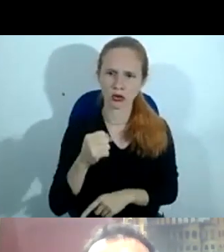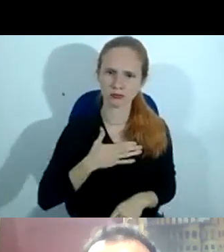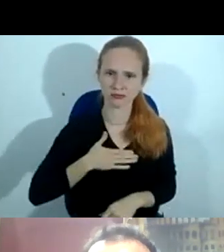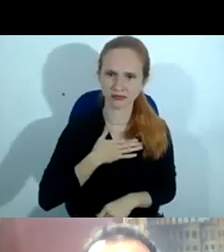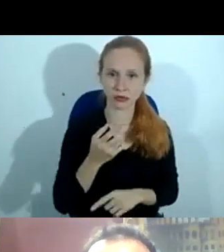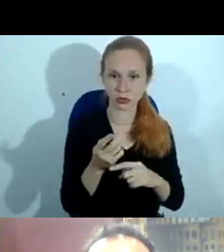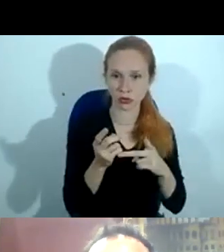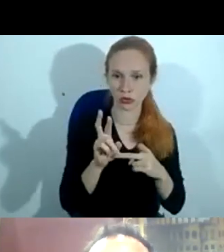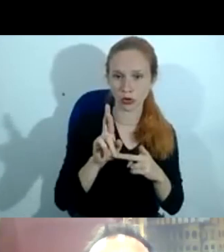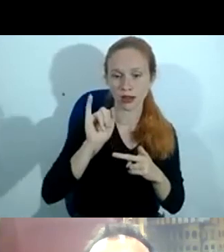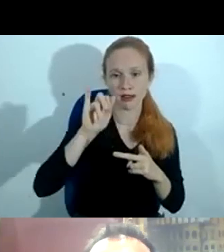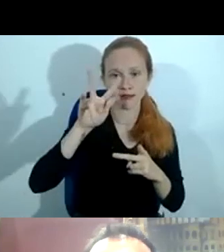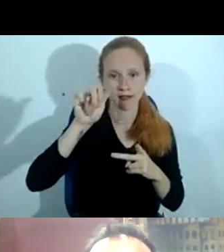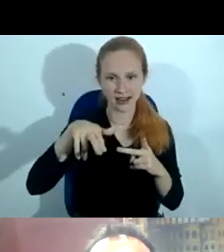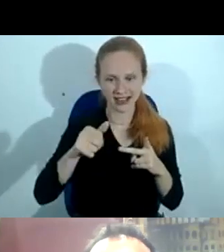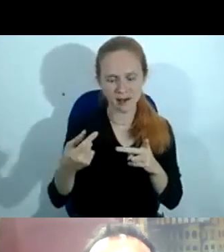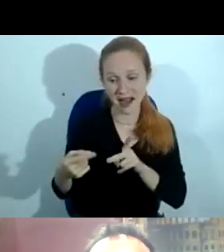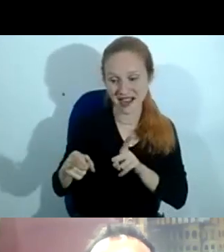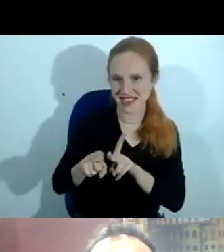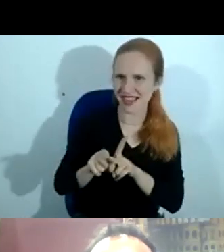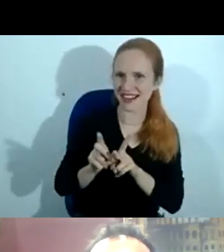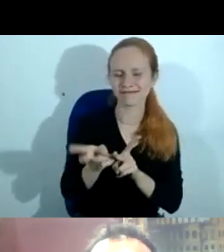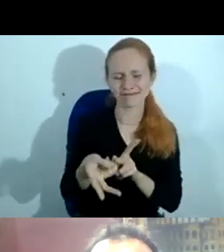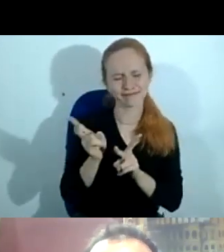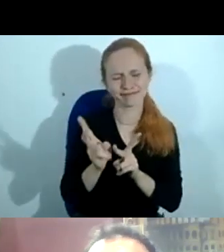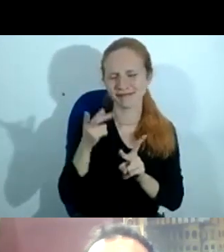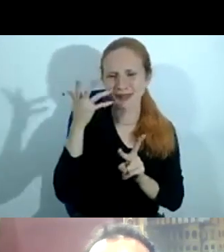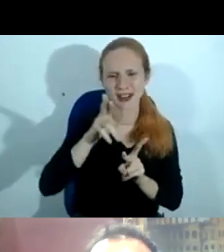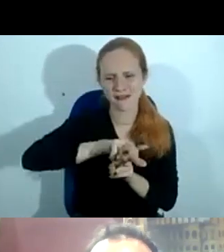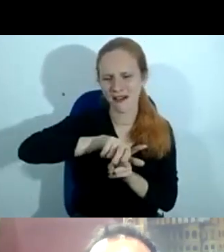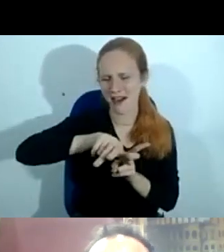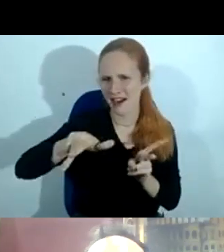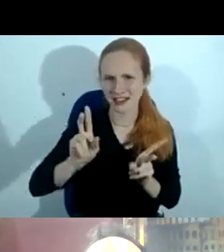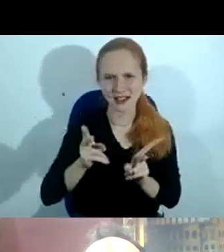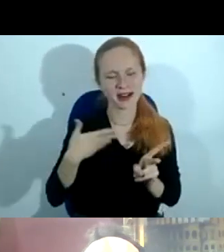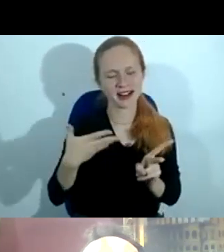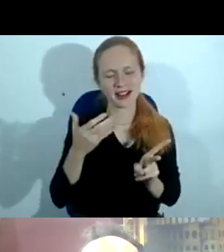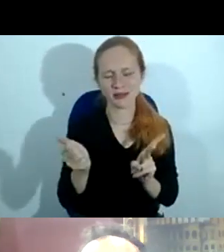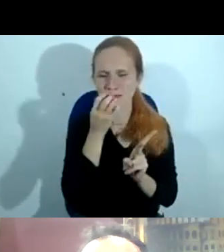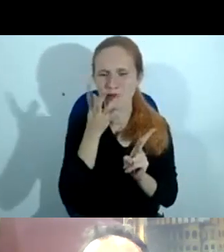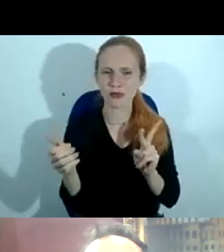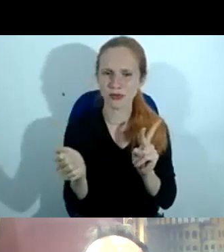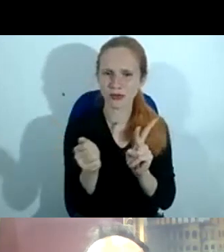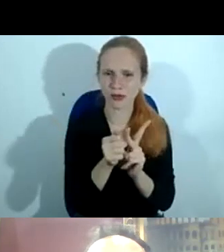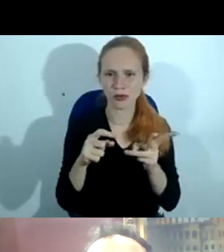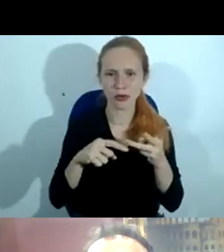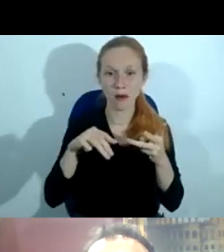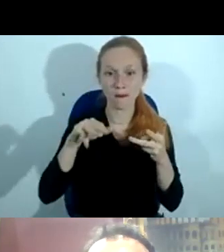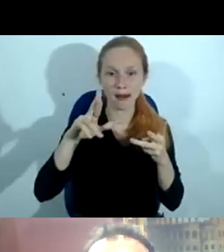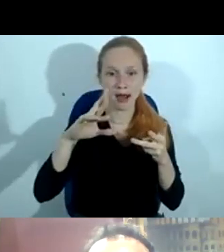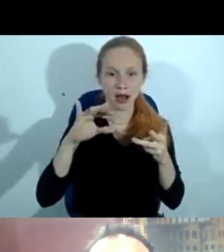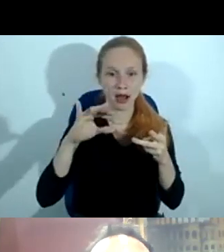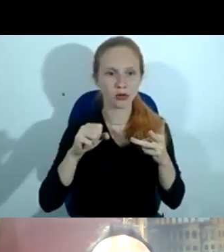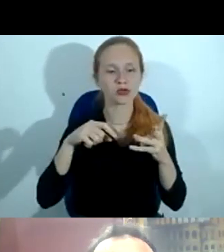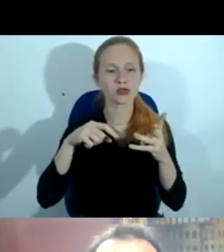doutora Ivana, minha parceira de tantas palestras e eventos, é sempre uma alegria. Doutor Marcos Mota, doutor